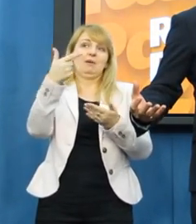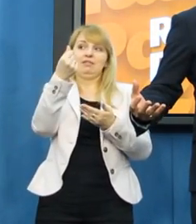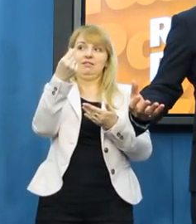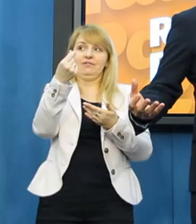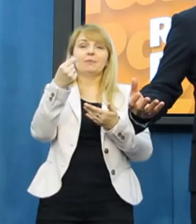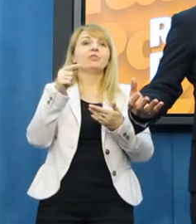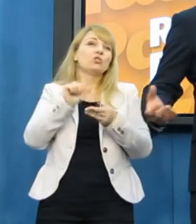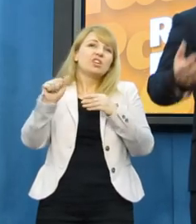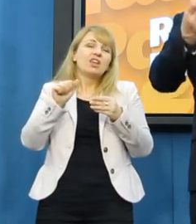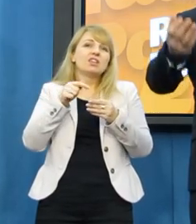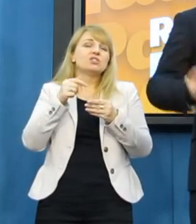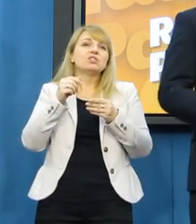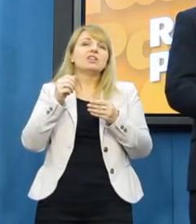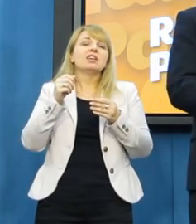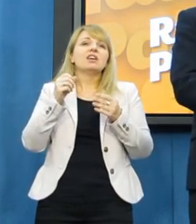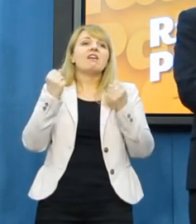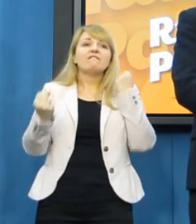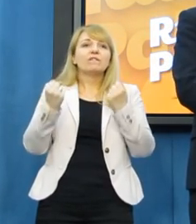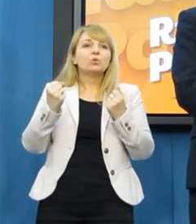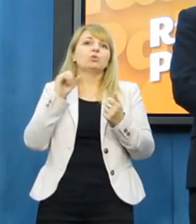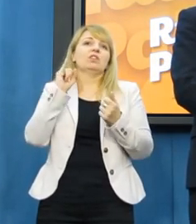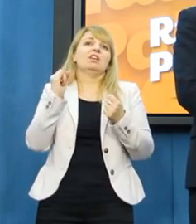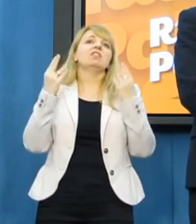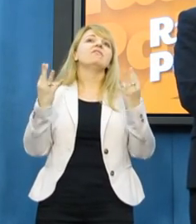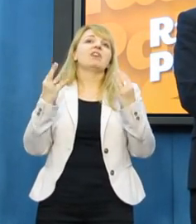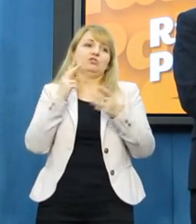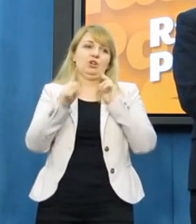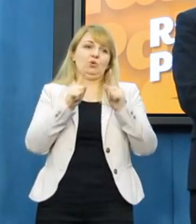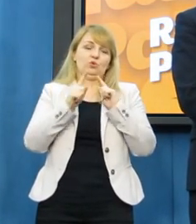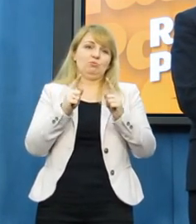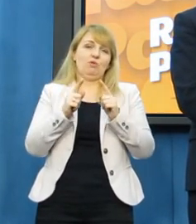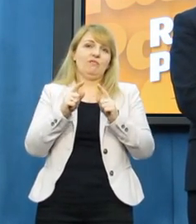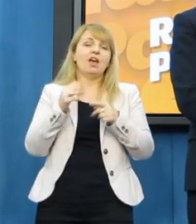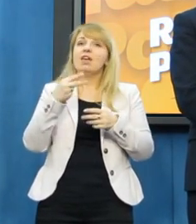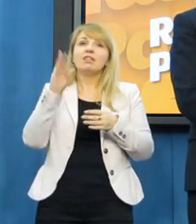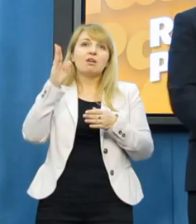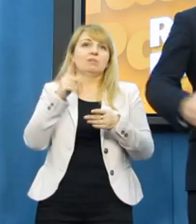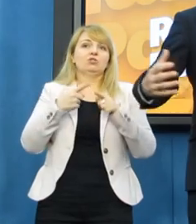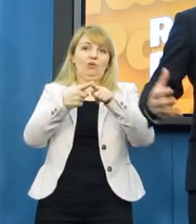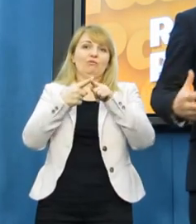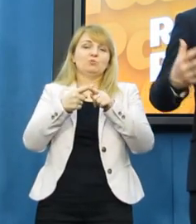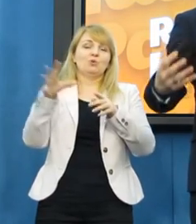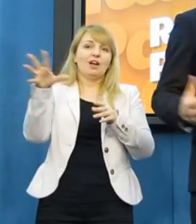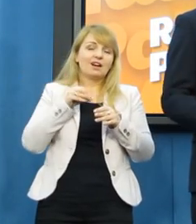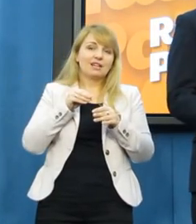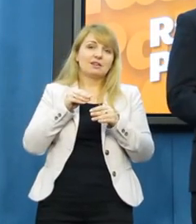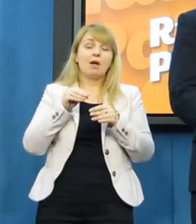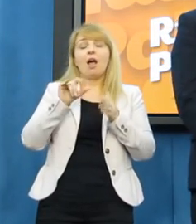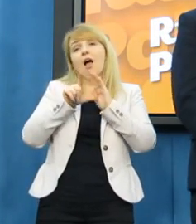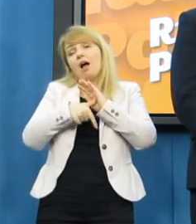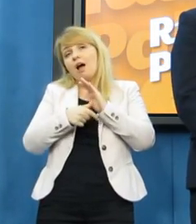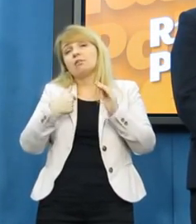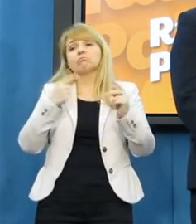przełomowe rozmowy, które prowadzą do jakiejś, powiedzmy zadzierżdnięcia jakichś więzi, ale zmienili się